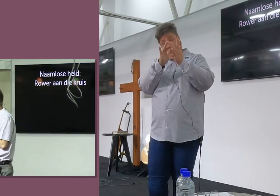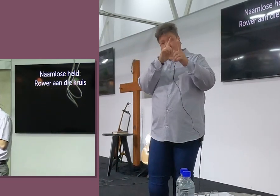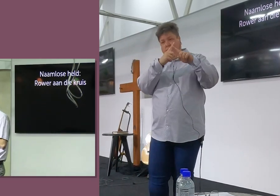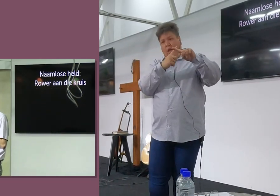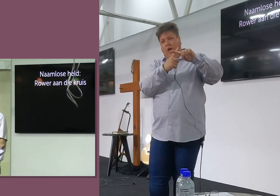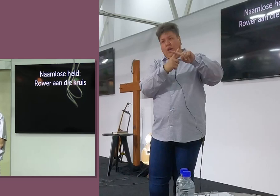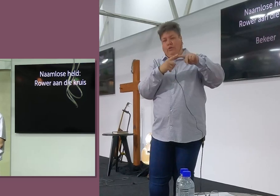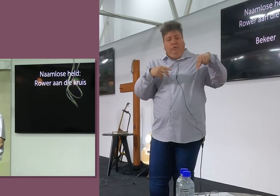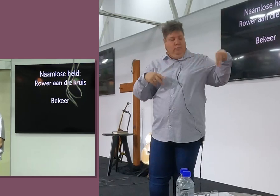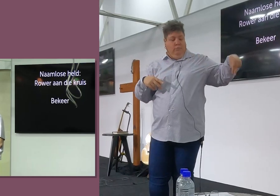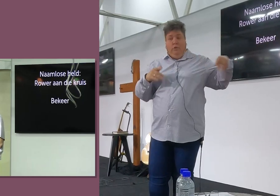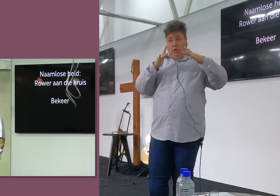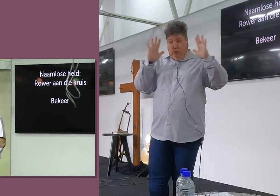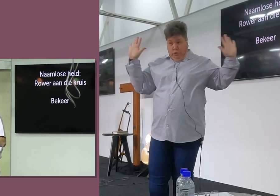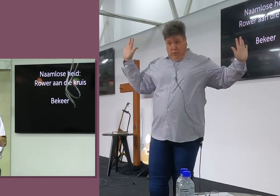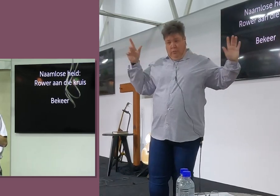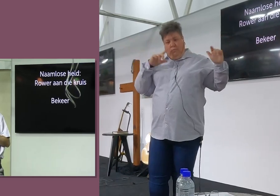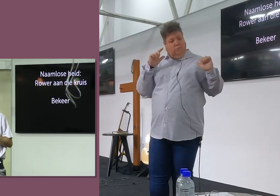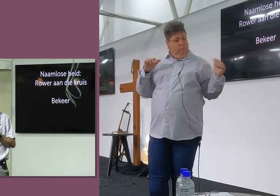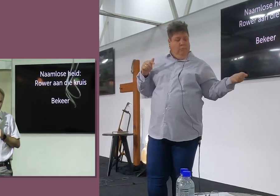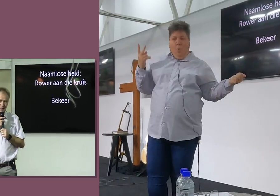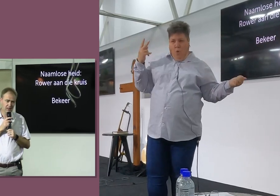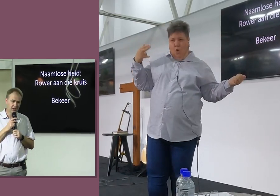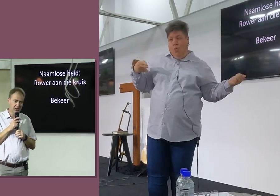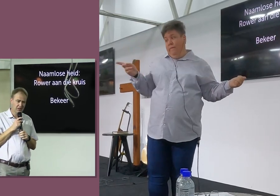gesterf het, En ek gaan een paar goed met julle deel,